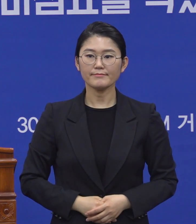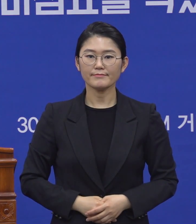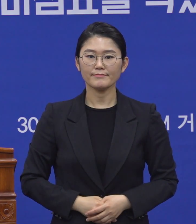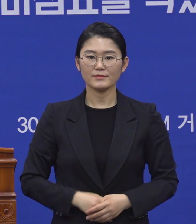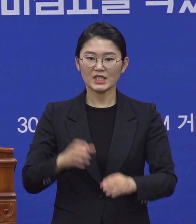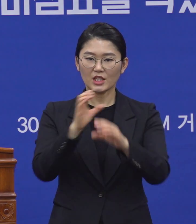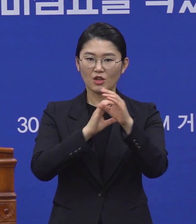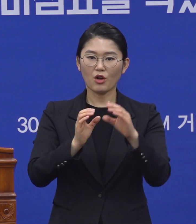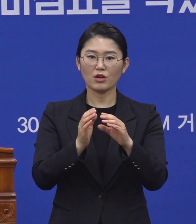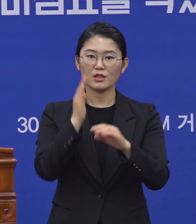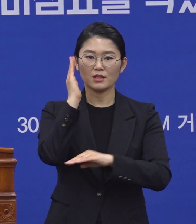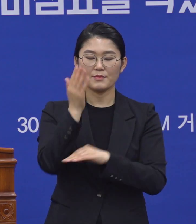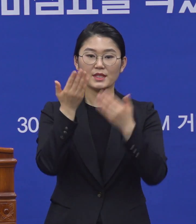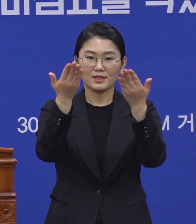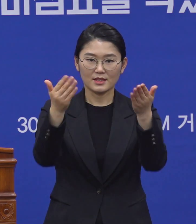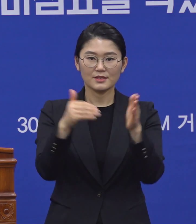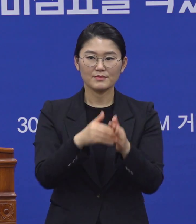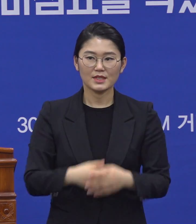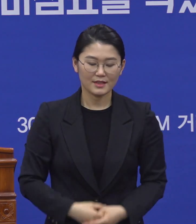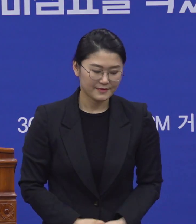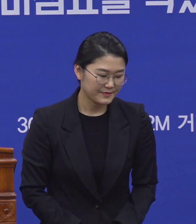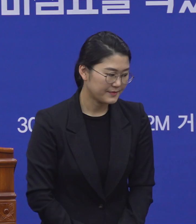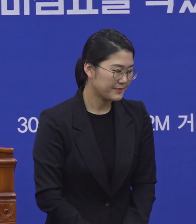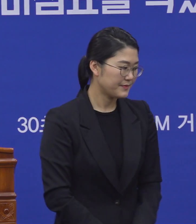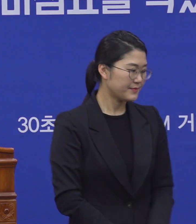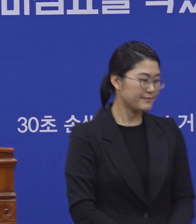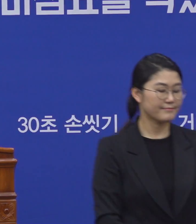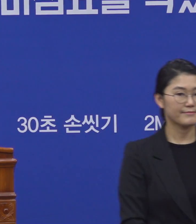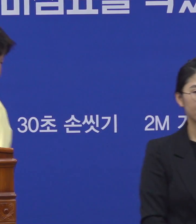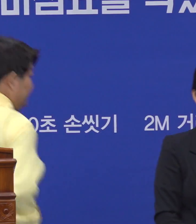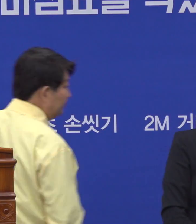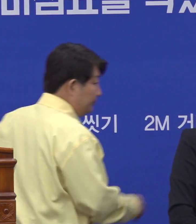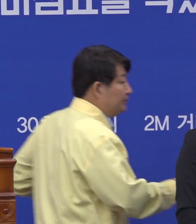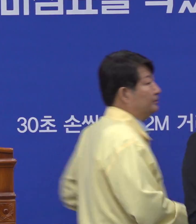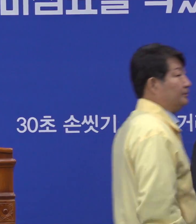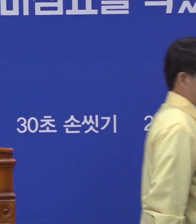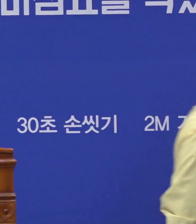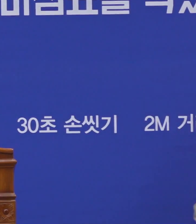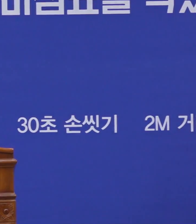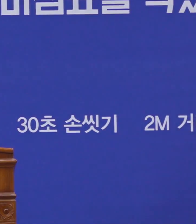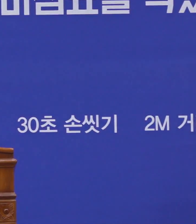제가 추가로 말씀을 드리겠습니다. 이상 브리핑을 모두 마치겠습니다.